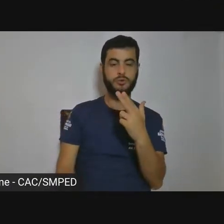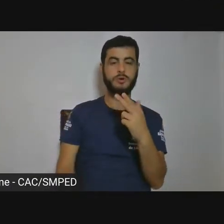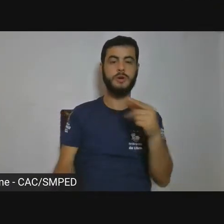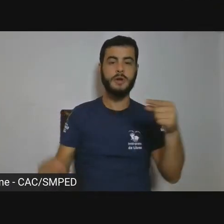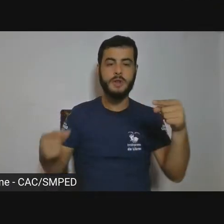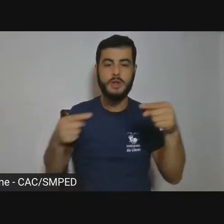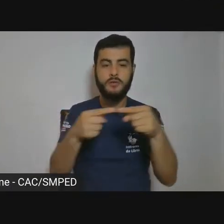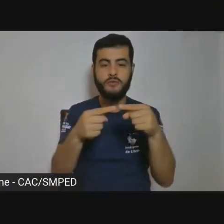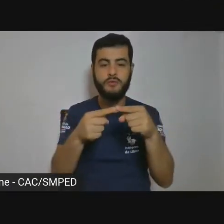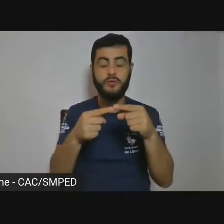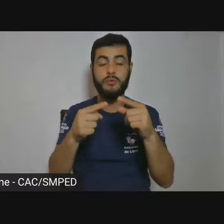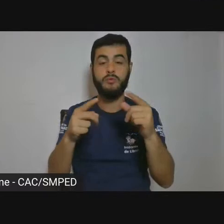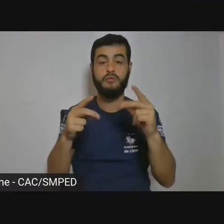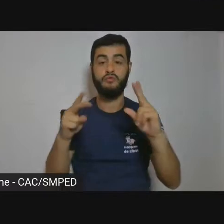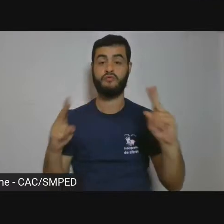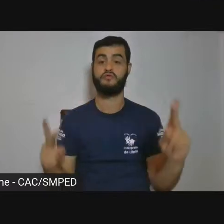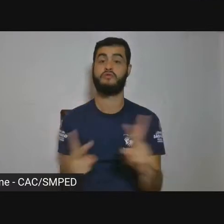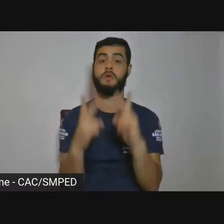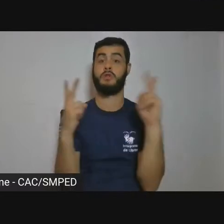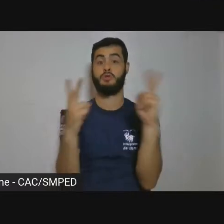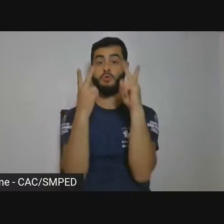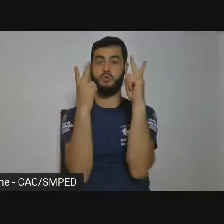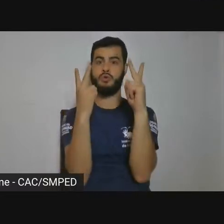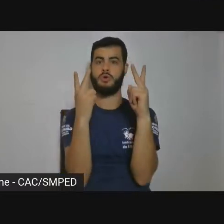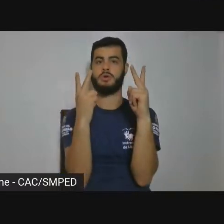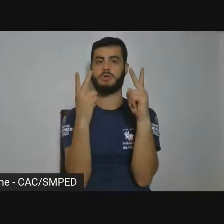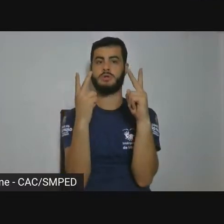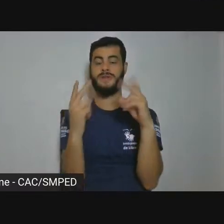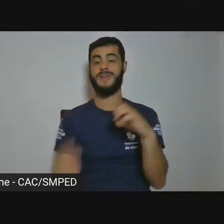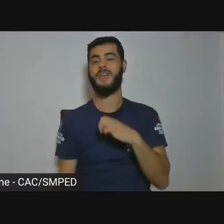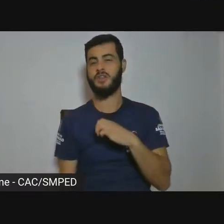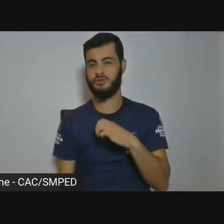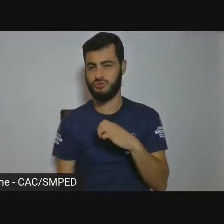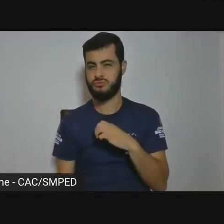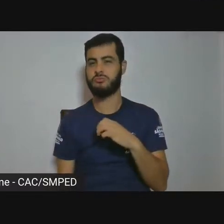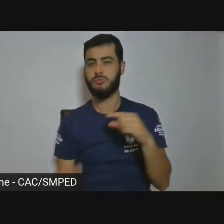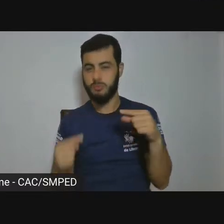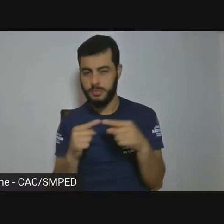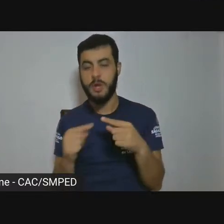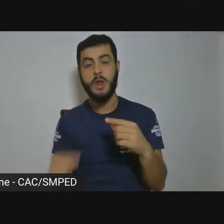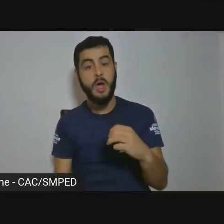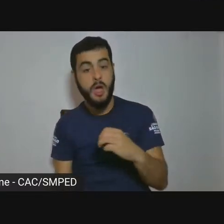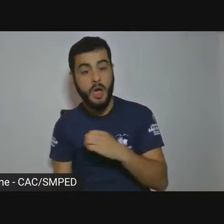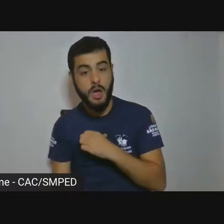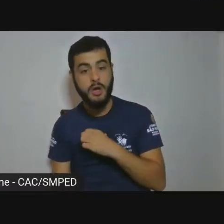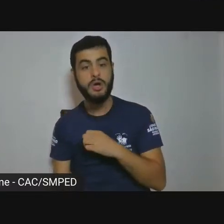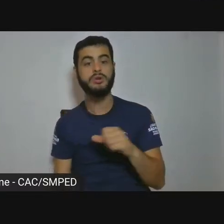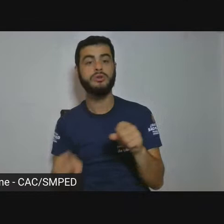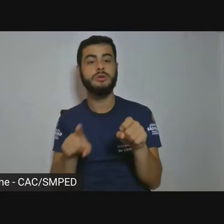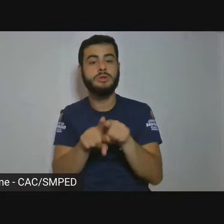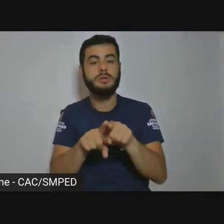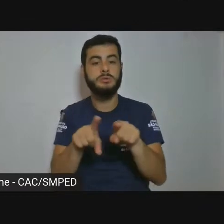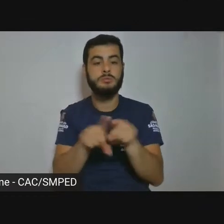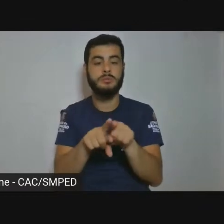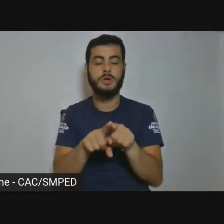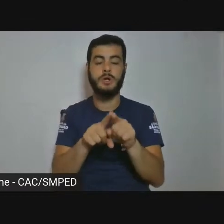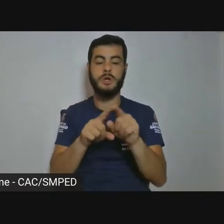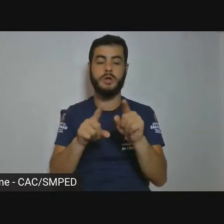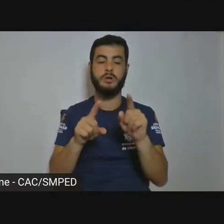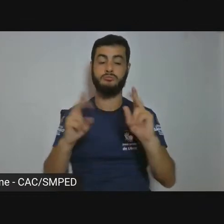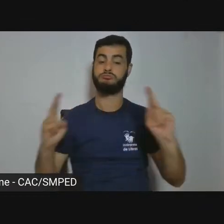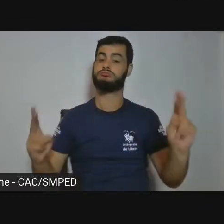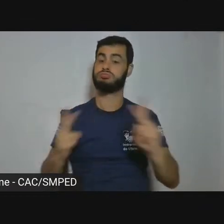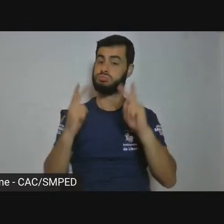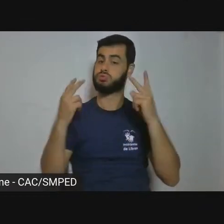ético, além do estético. Toda a poética e o trabalho do Caio recebe tendria um valor ético em esse